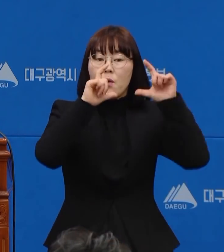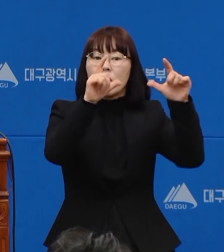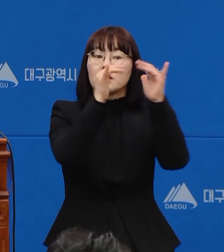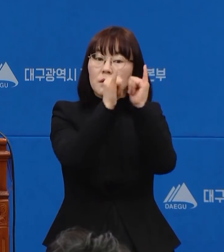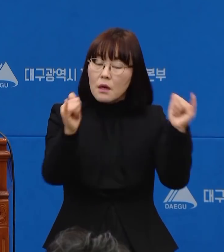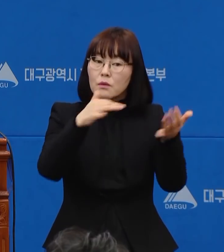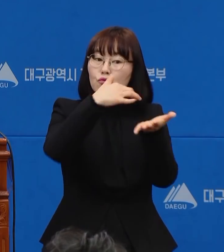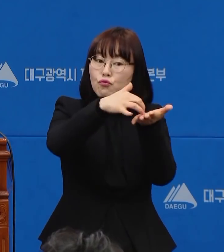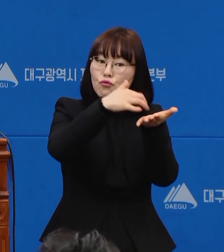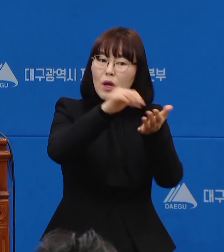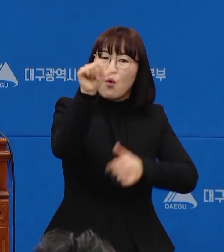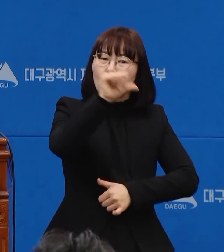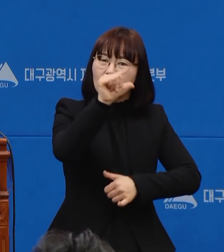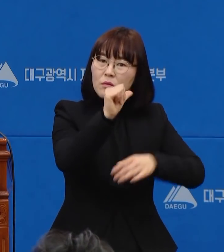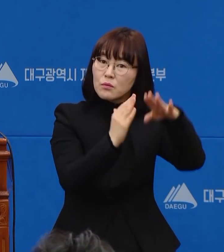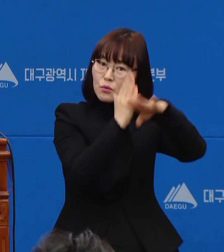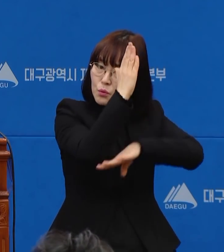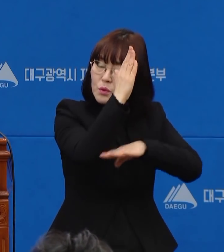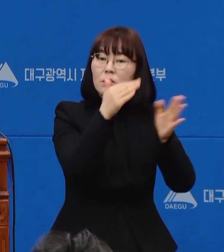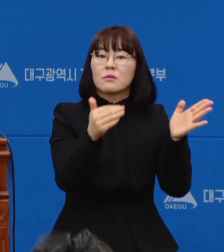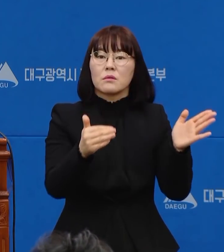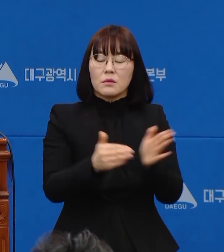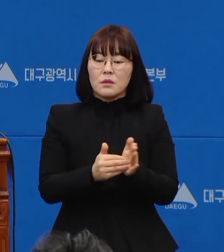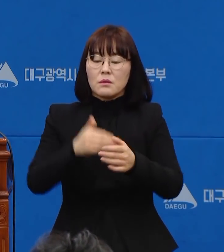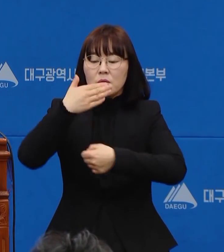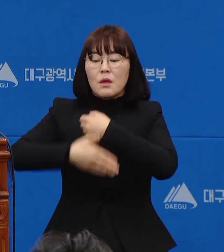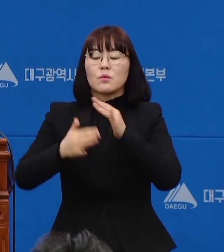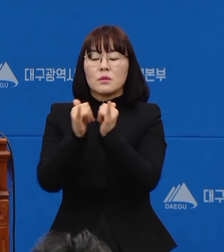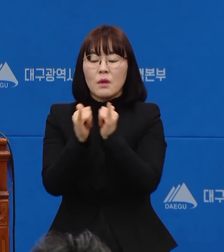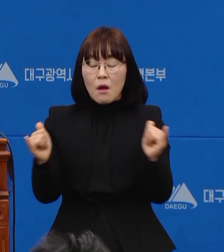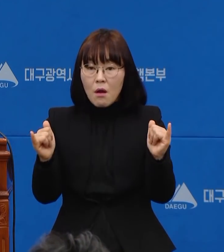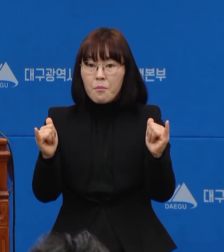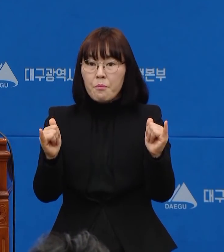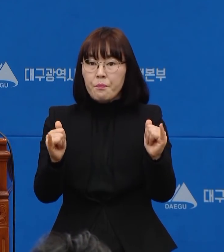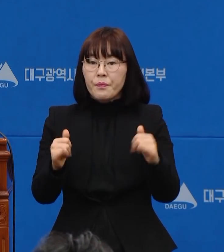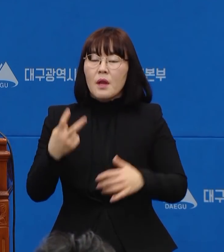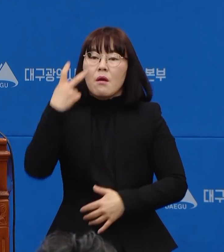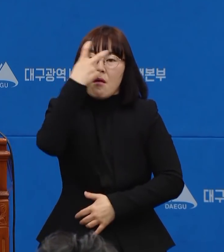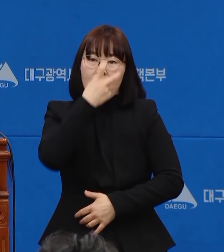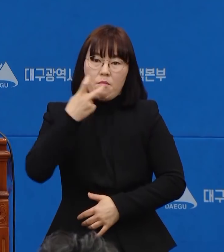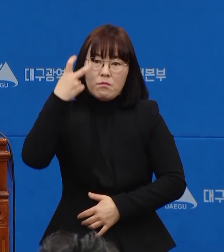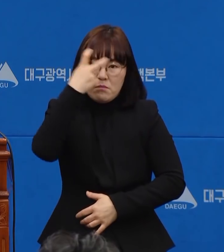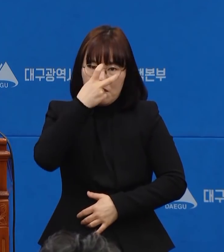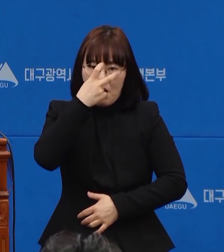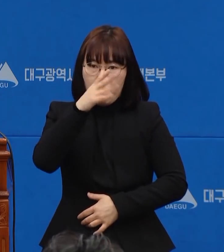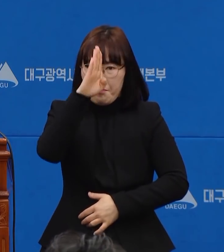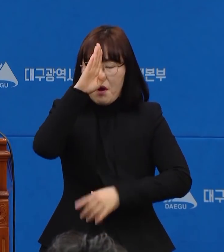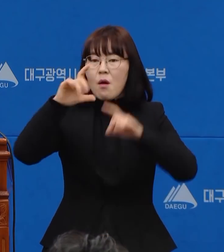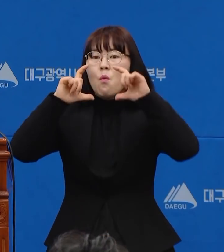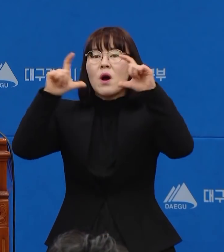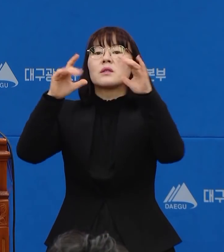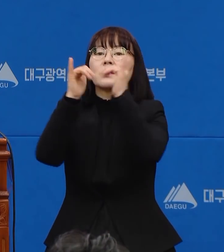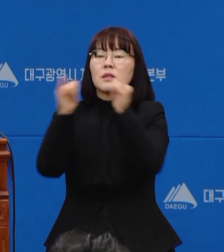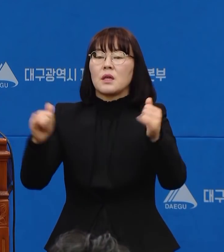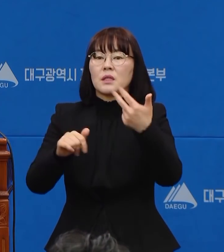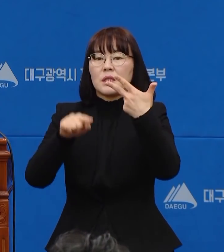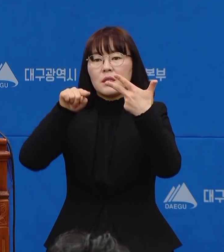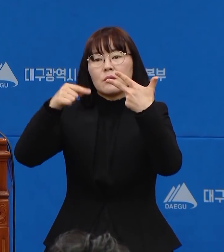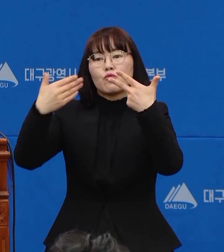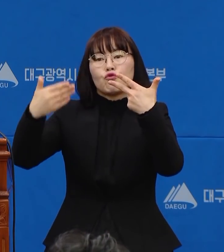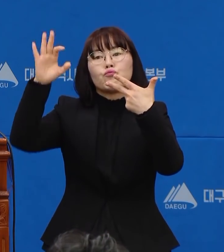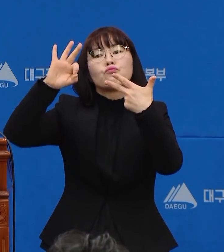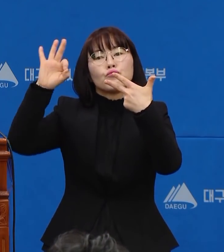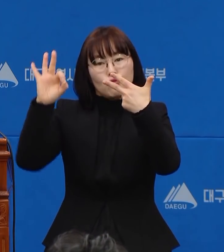전체 수가 5천명을 넘어섰고 일반 시민들을 대상으로 한 진단검사의 양성률도 7.9